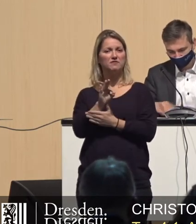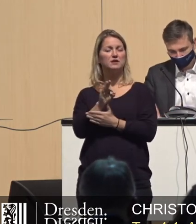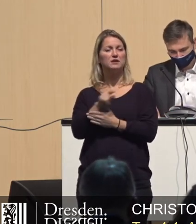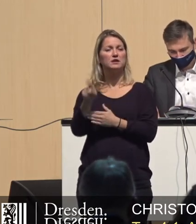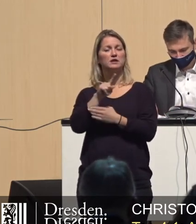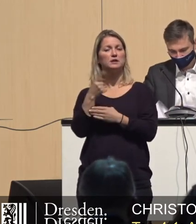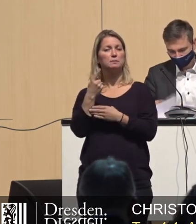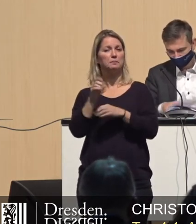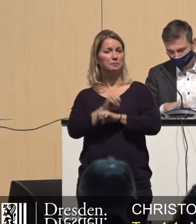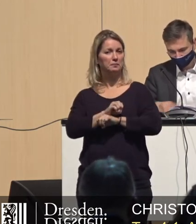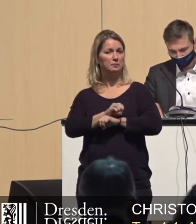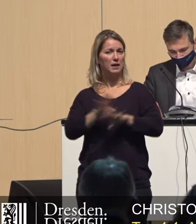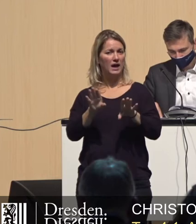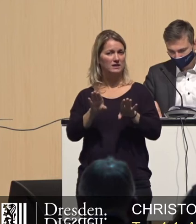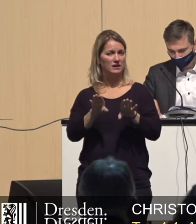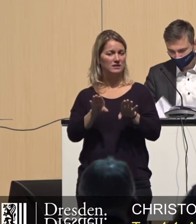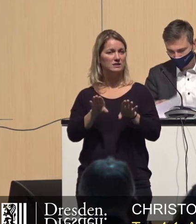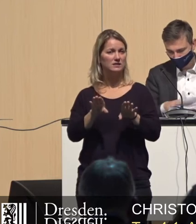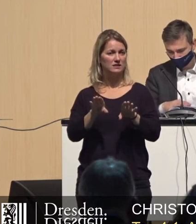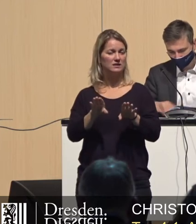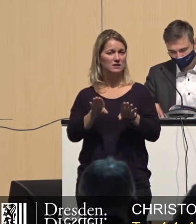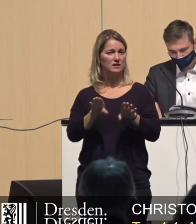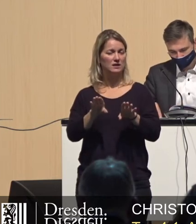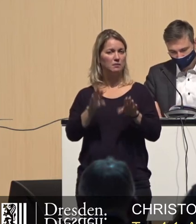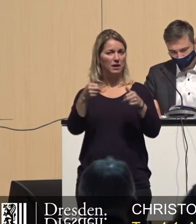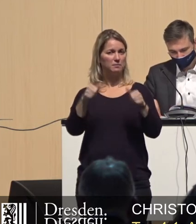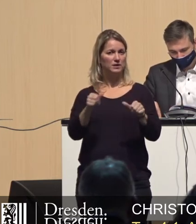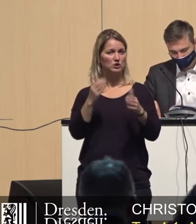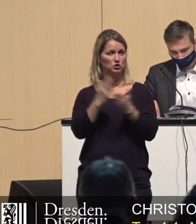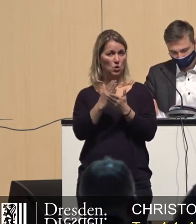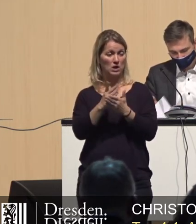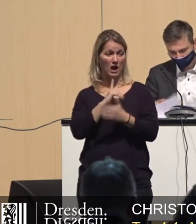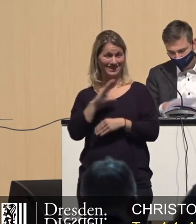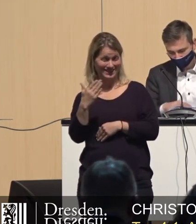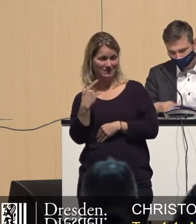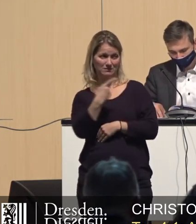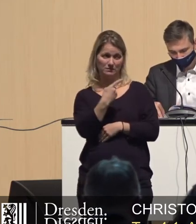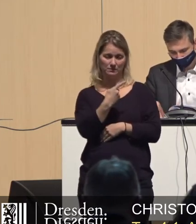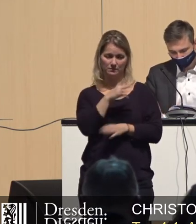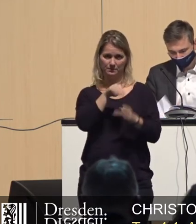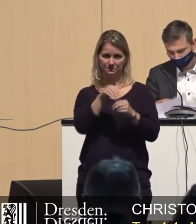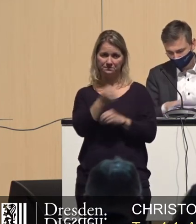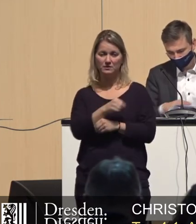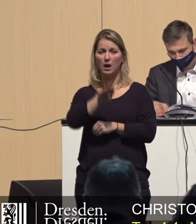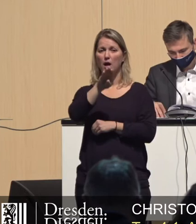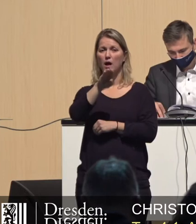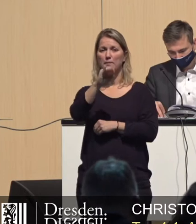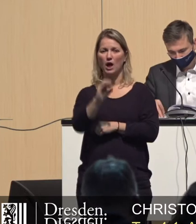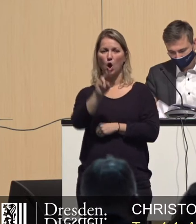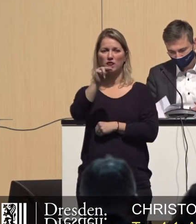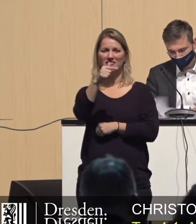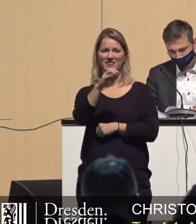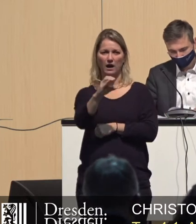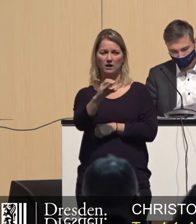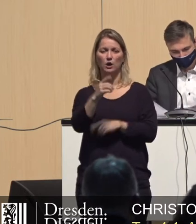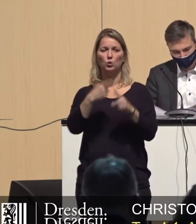Medien geht, nicht zustande gebracht. Ich weiß nicht, ob Sie es mitbekommen haben, Biotech und Pfizer haben